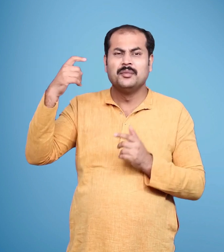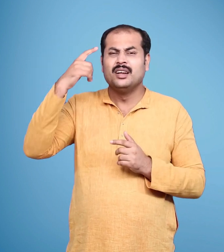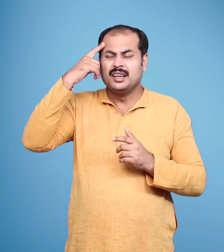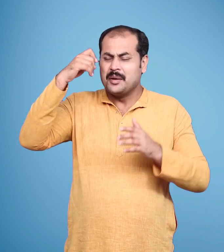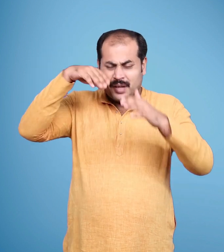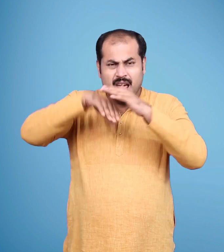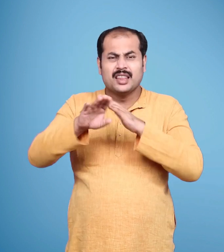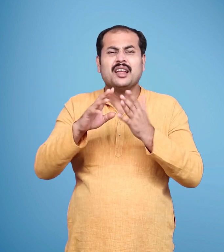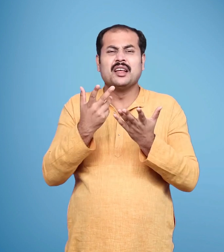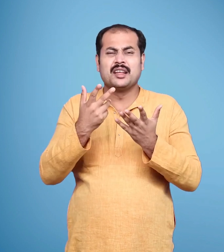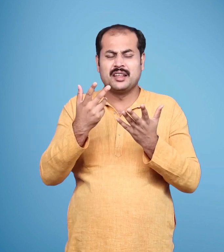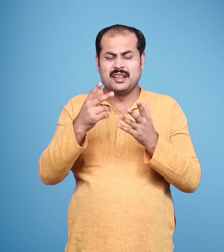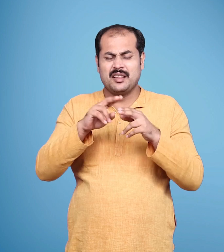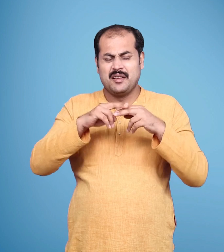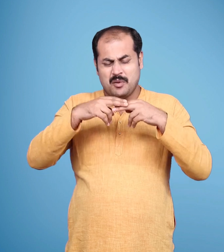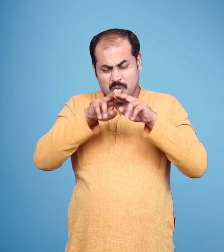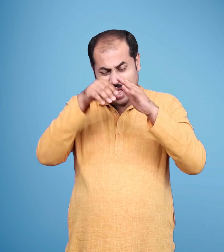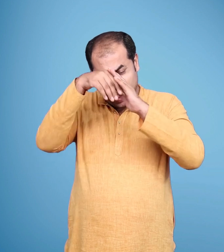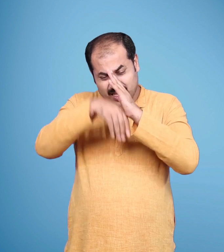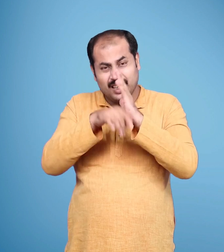पर उसका अर्थ पूरी तरह समझ नहीं पा रहे थे